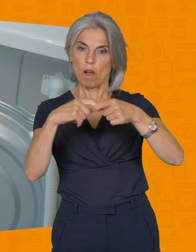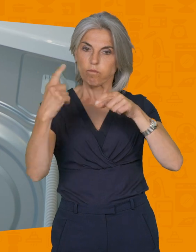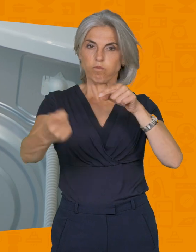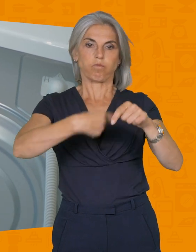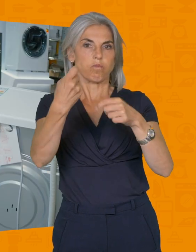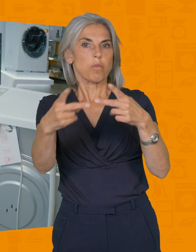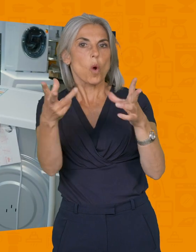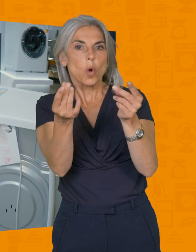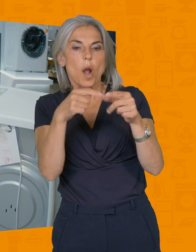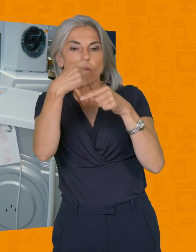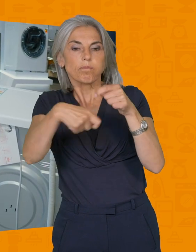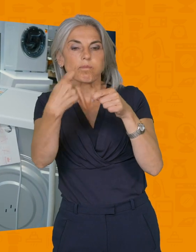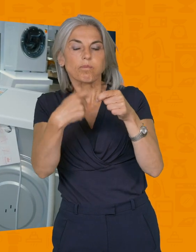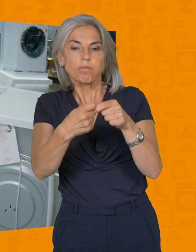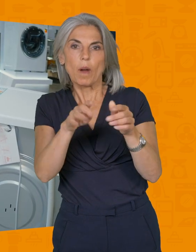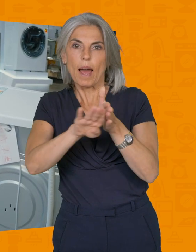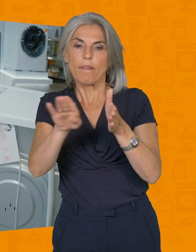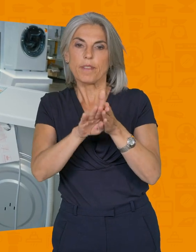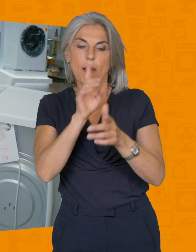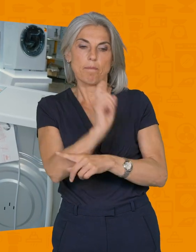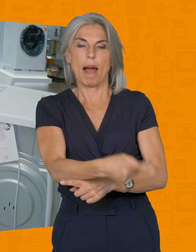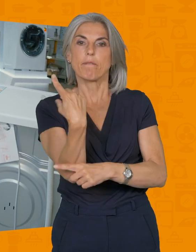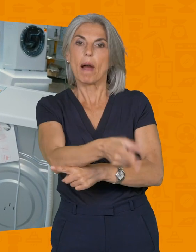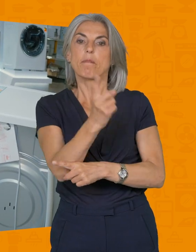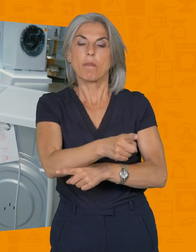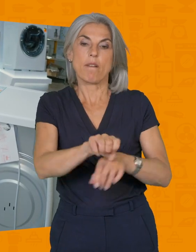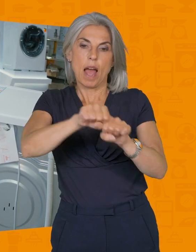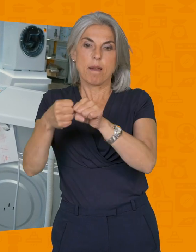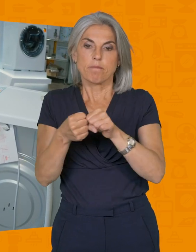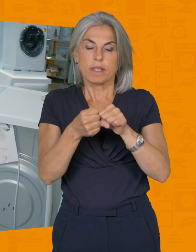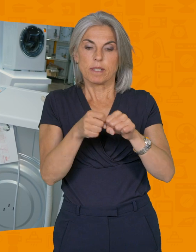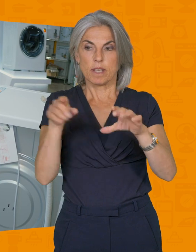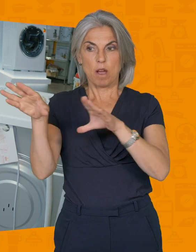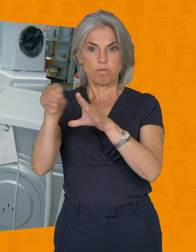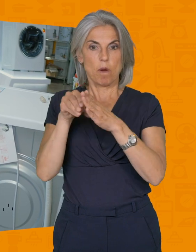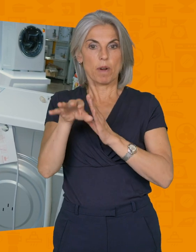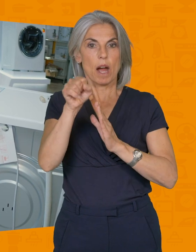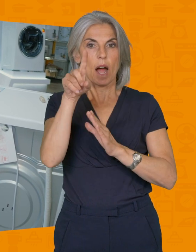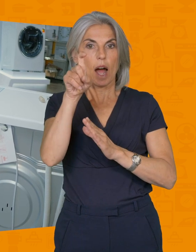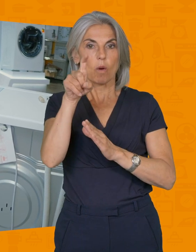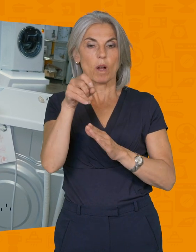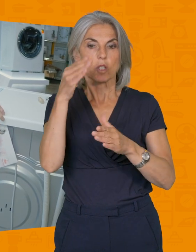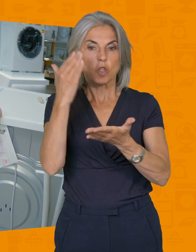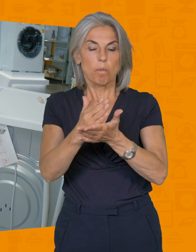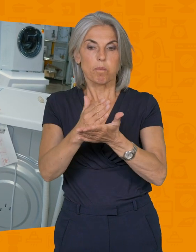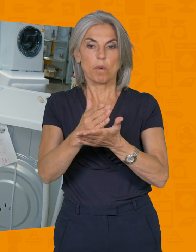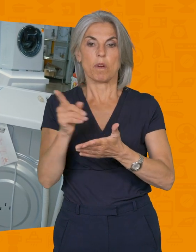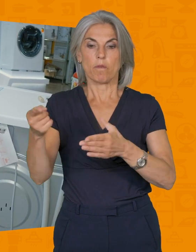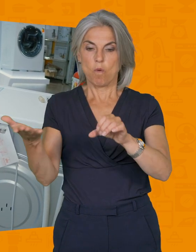coller les tuyaux à votre machine pour éviter qu'ils frappent à terre et que vous abîmiez l'aqua-stop. Très important, pour éviter que l'eau s'écoule, boucher